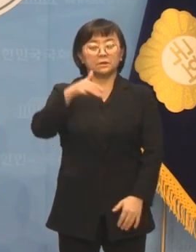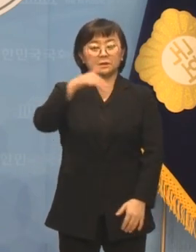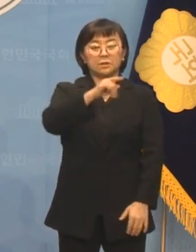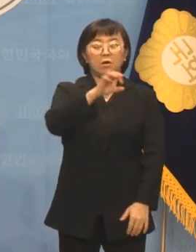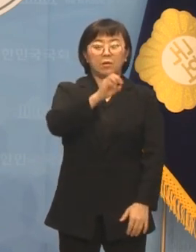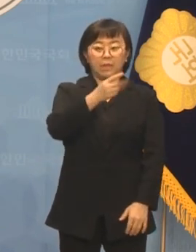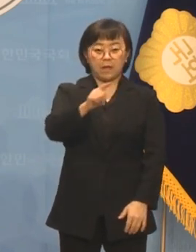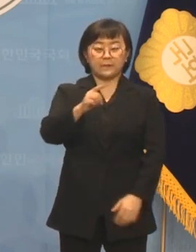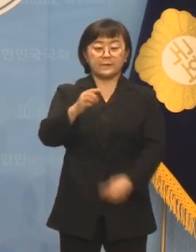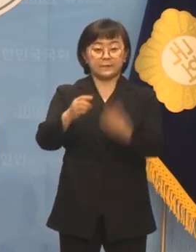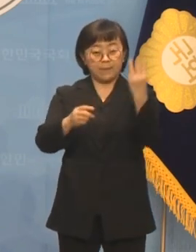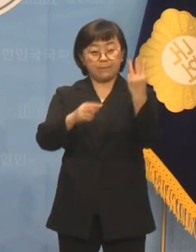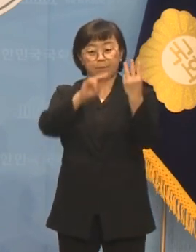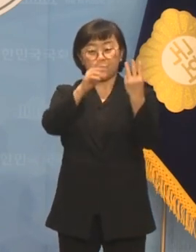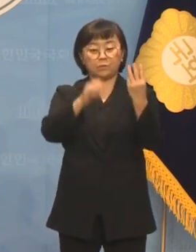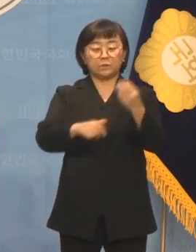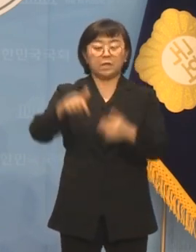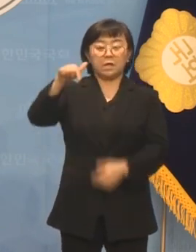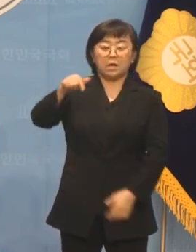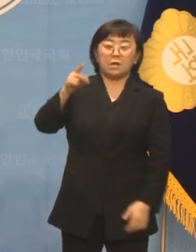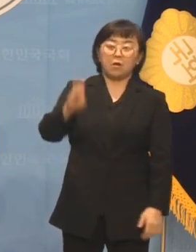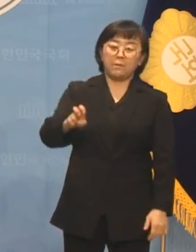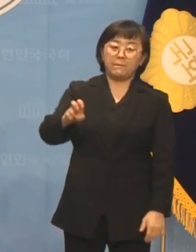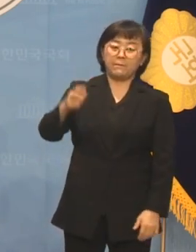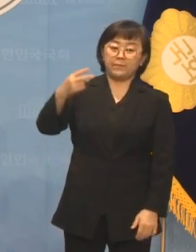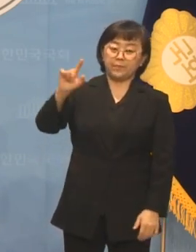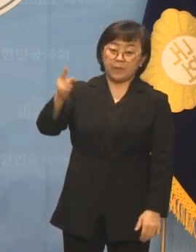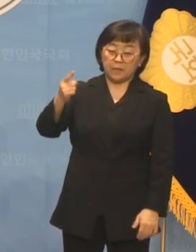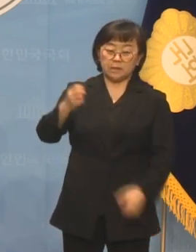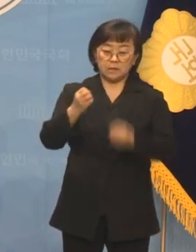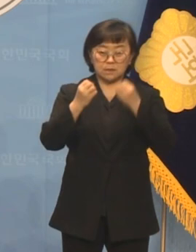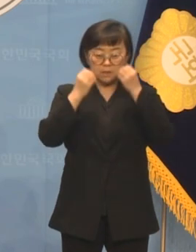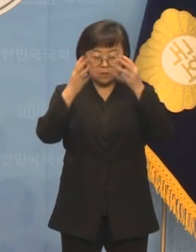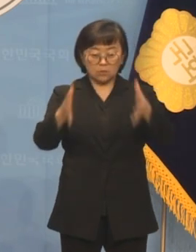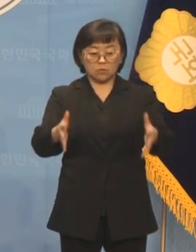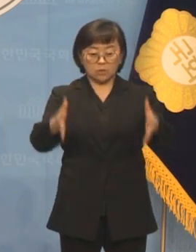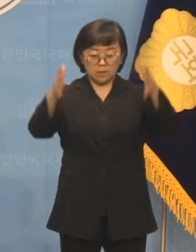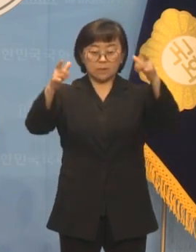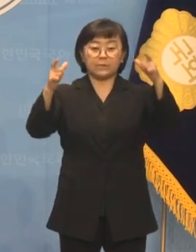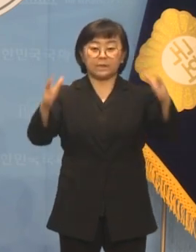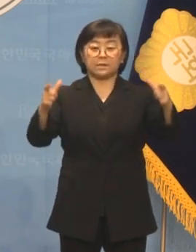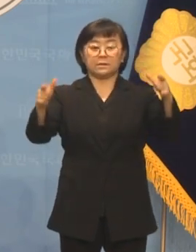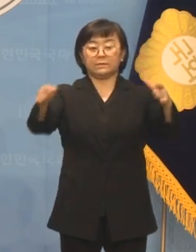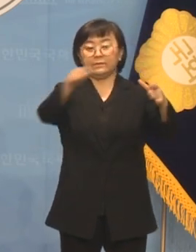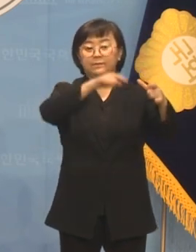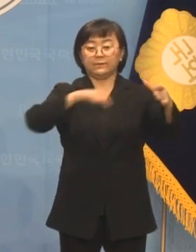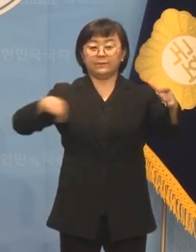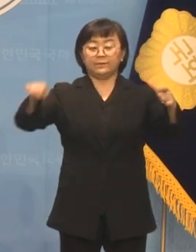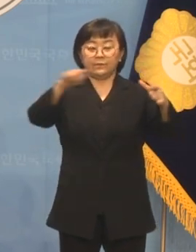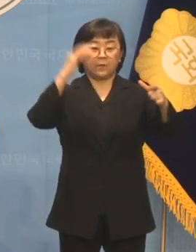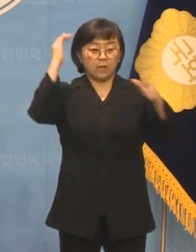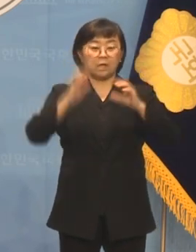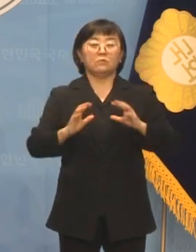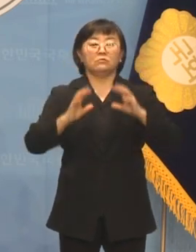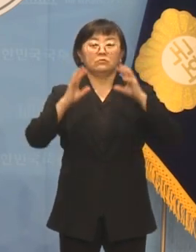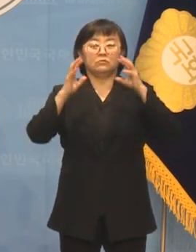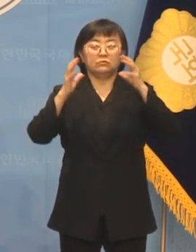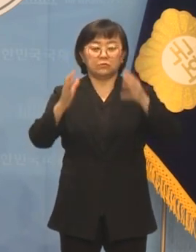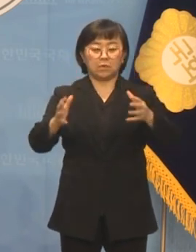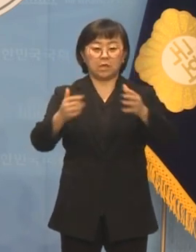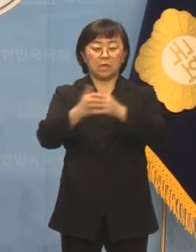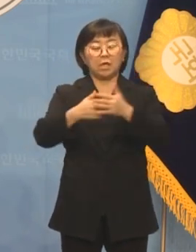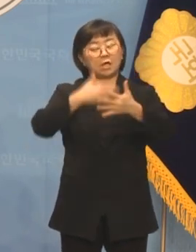3동부터 검단 신도시까지를 벨트화하여 이곳에서 대한민국 아카데미